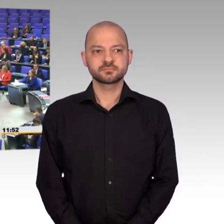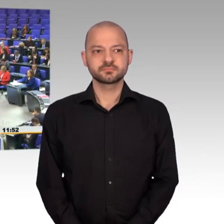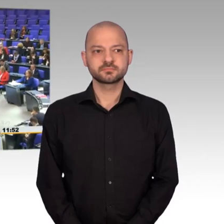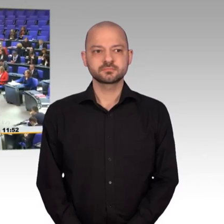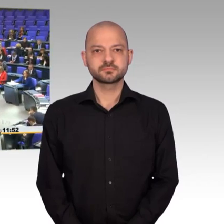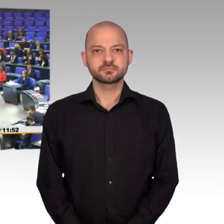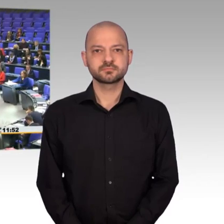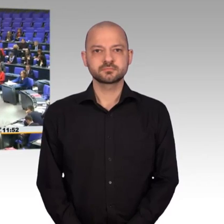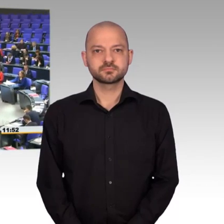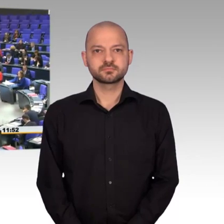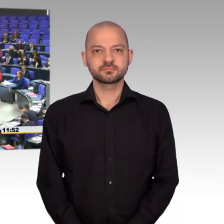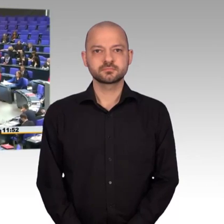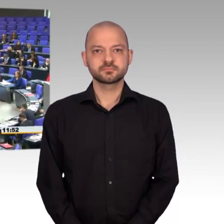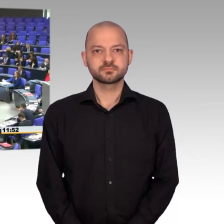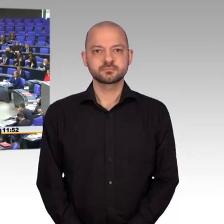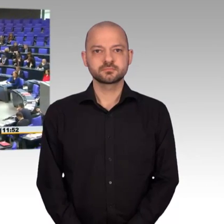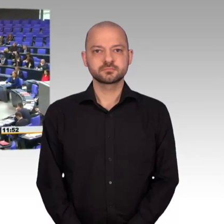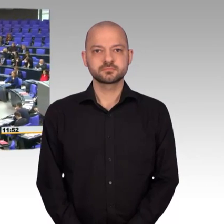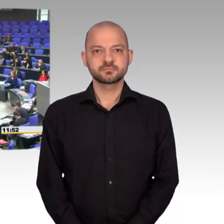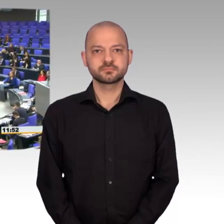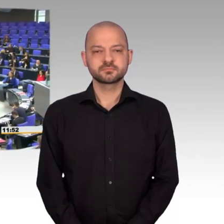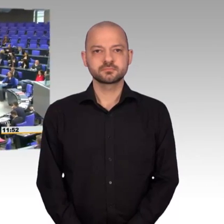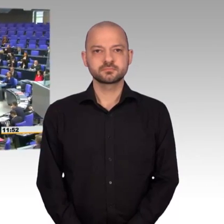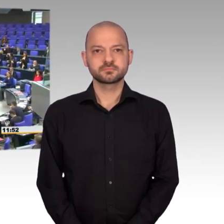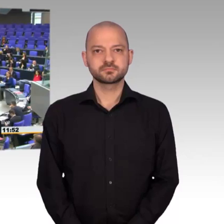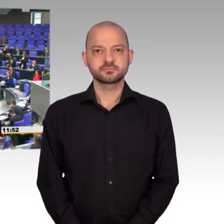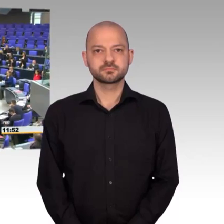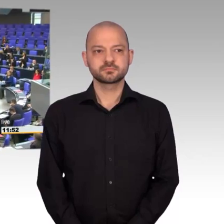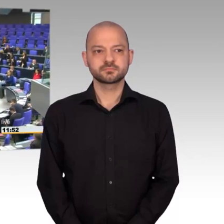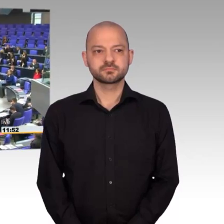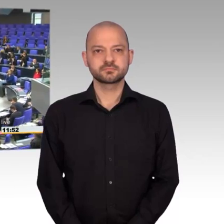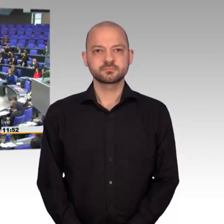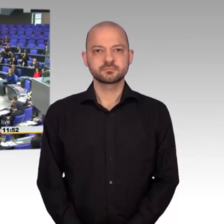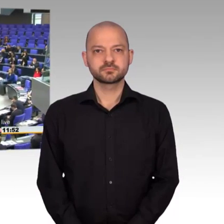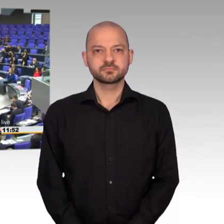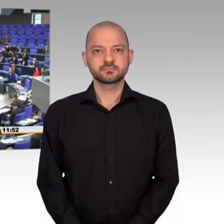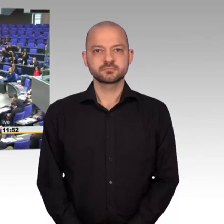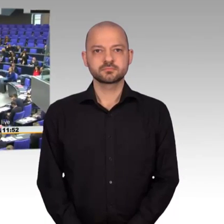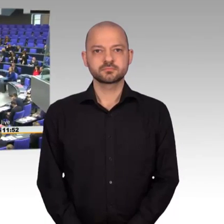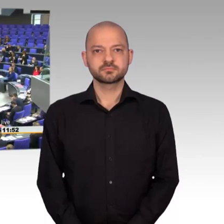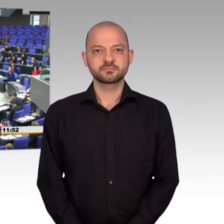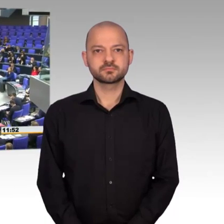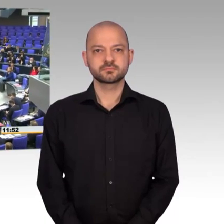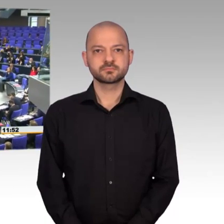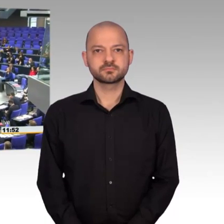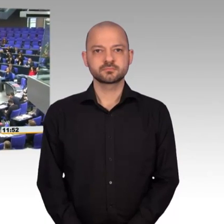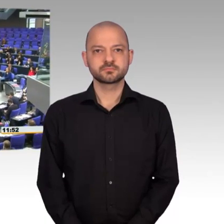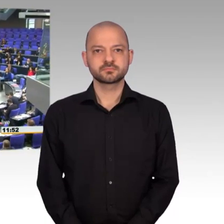Sehr geehrter Herr Präsident, liebe Kolleginnen und Kollegen. Ich glaube, man sollte mit Demut auf die schwierige Lage im Nahen und Mittleren Osten schauen.